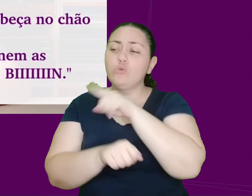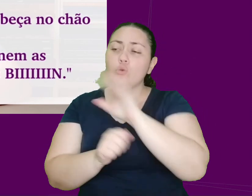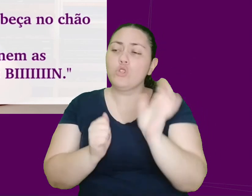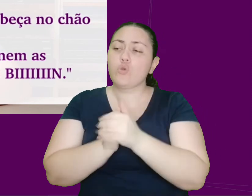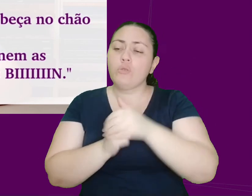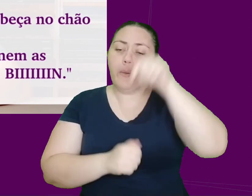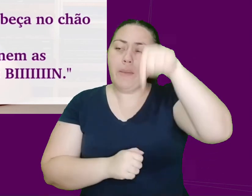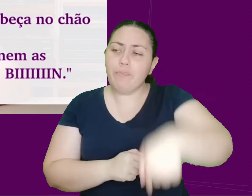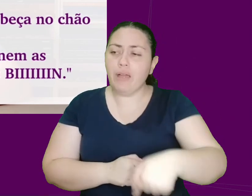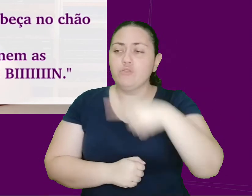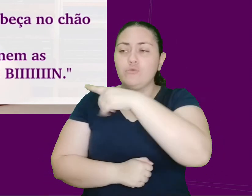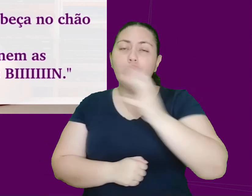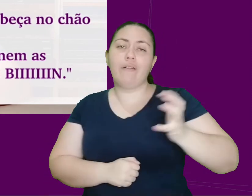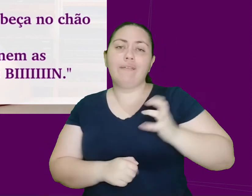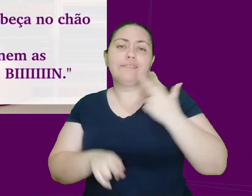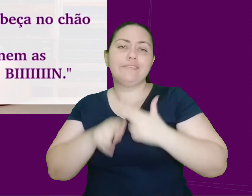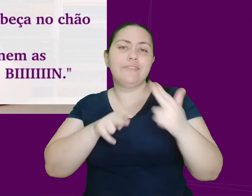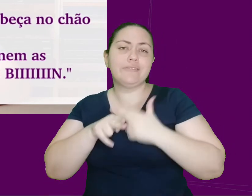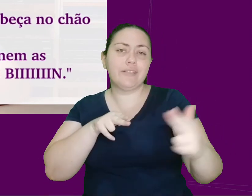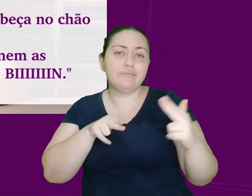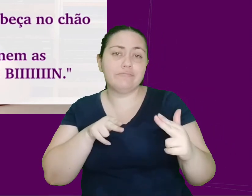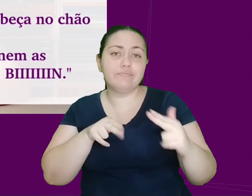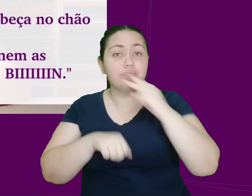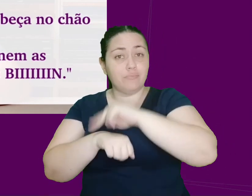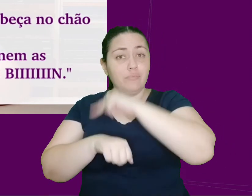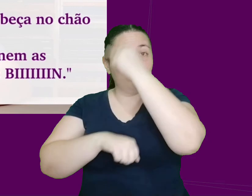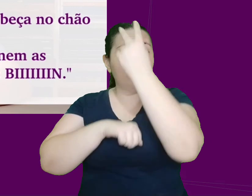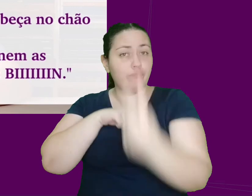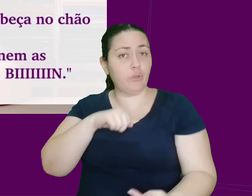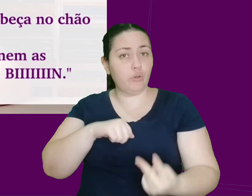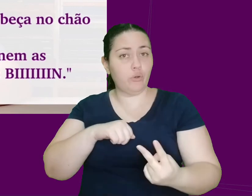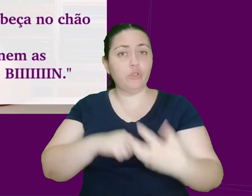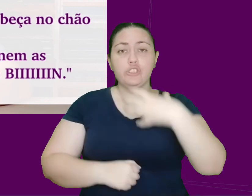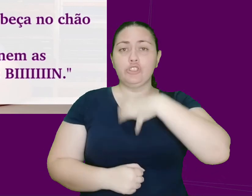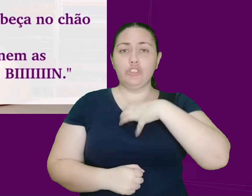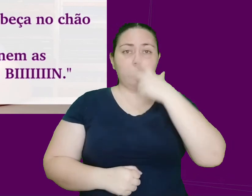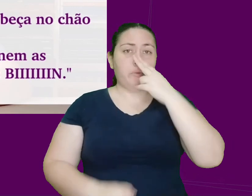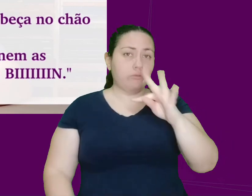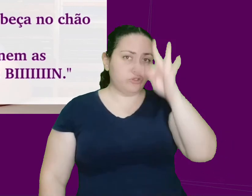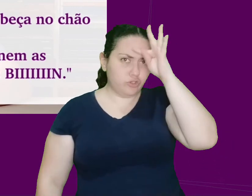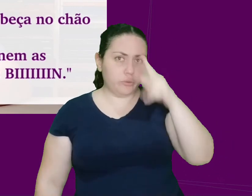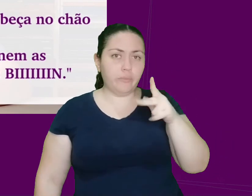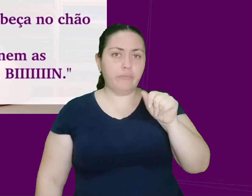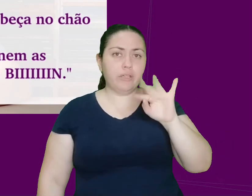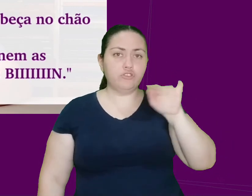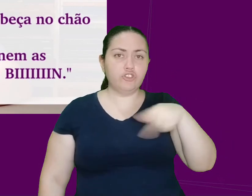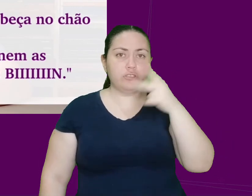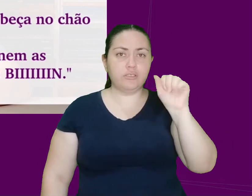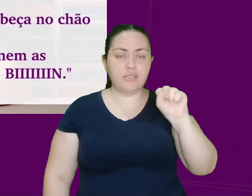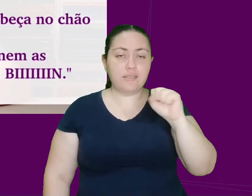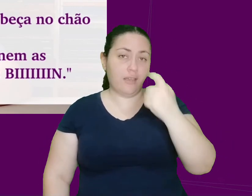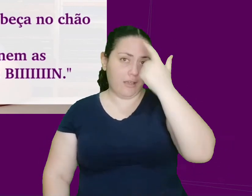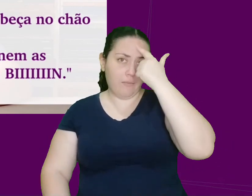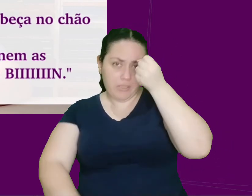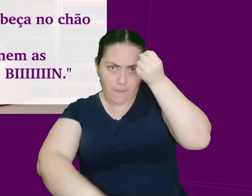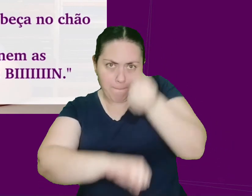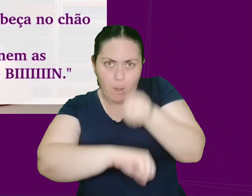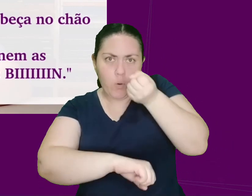embaixo, seu milionário disfarçado. Pulou com a pose do Tio Patinhas, bateu a cabeça no chão e foi aí que